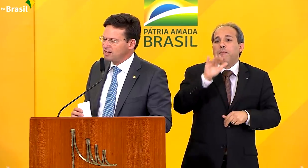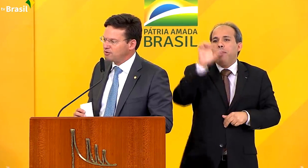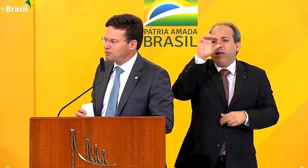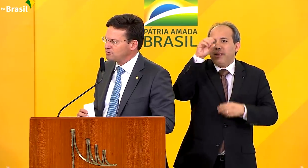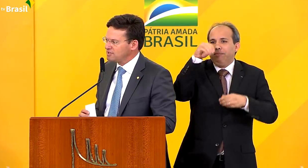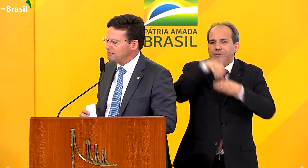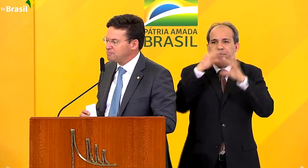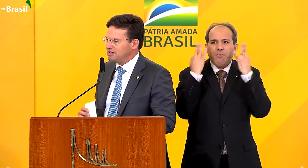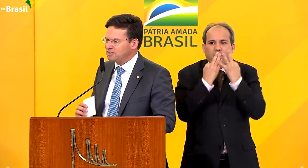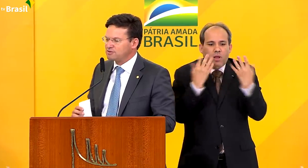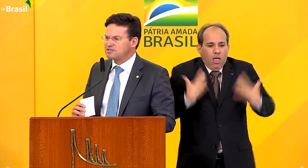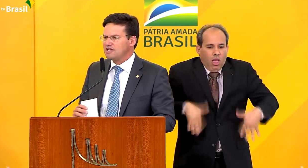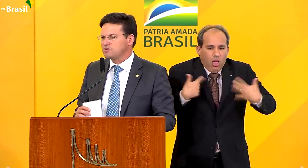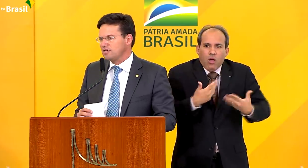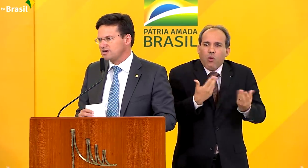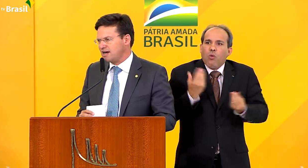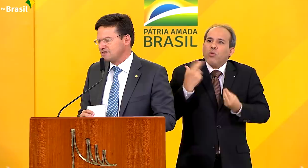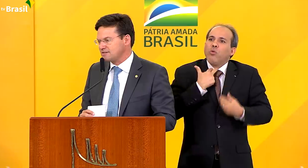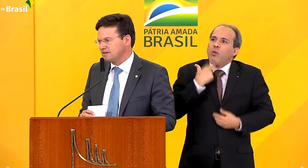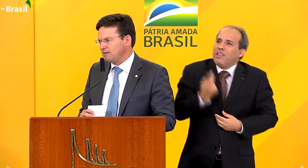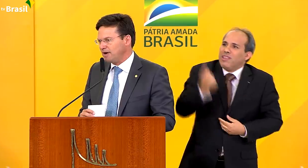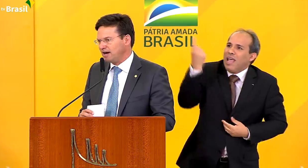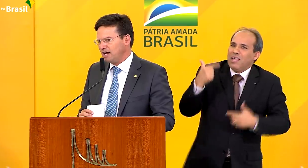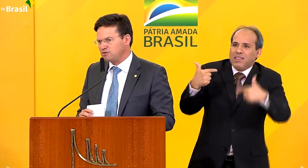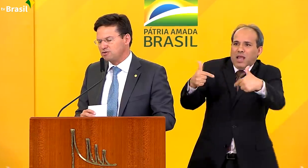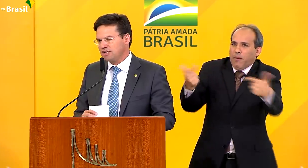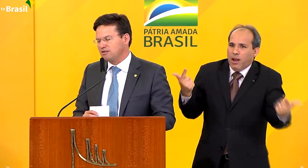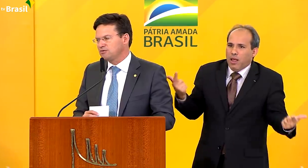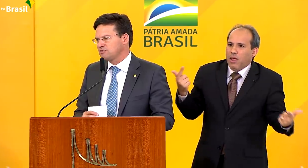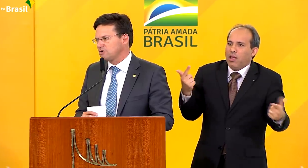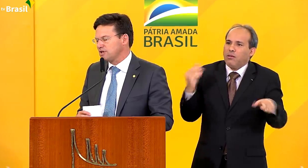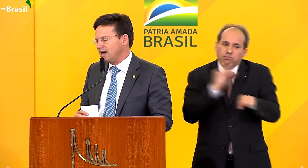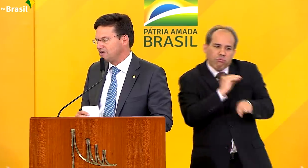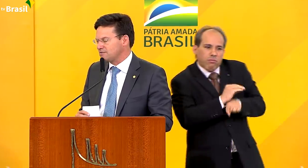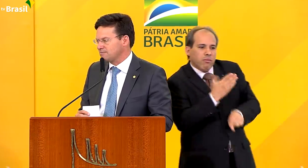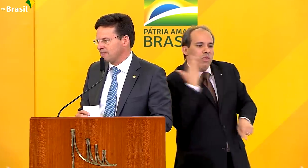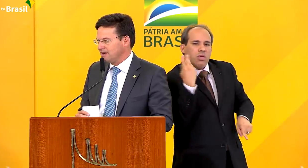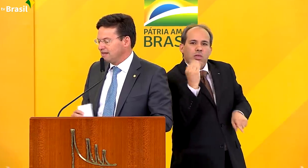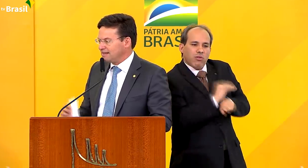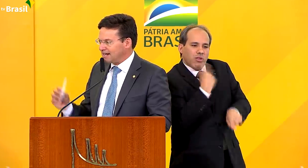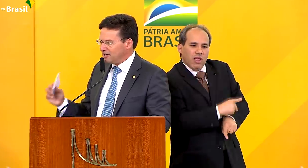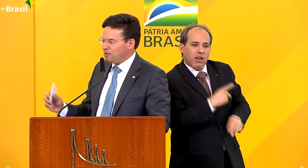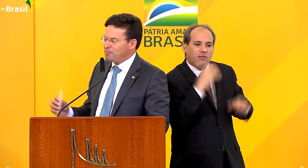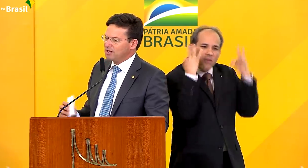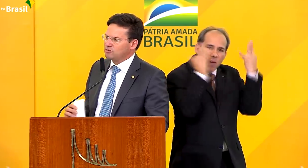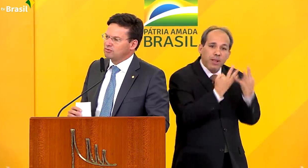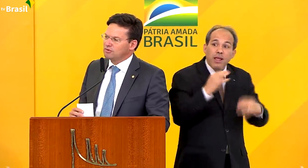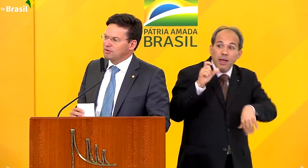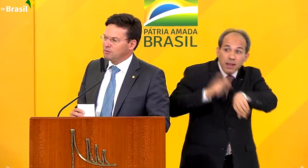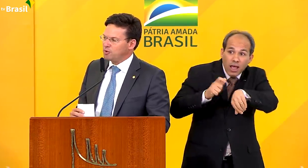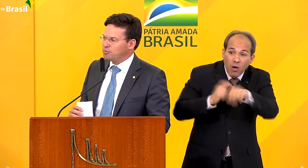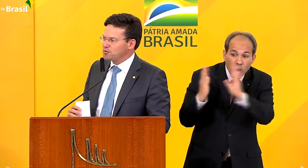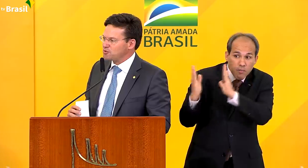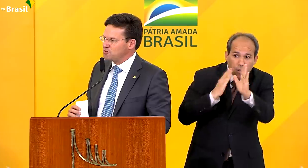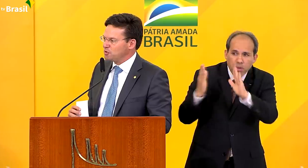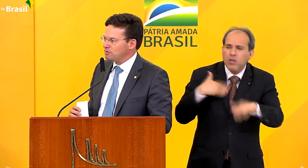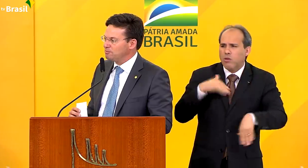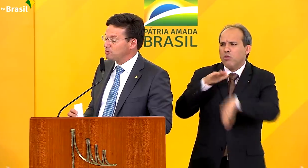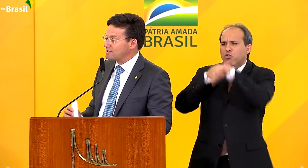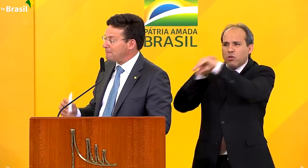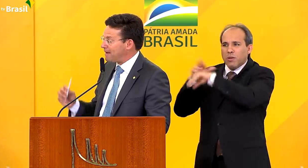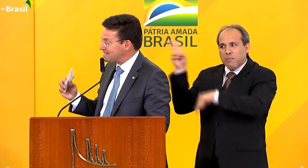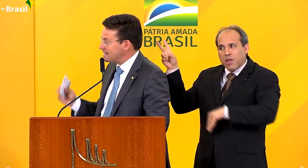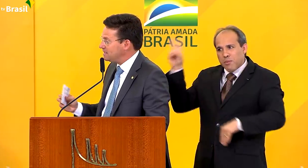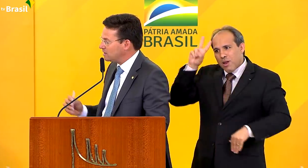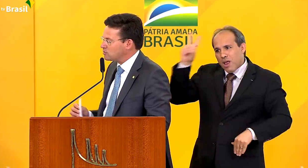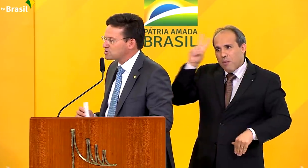famílias estavam, inclusive, impedidos de sair de suas casas para ganhar o sustento de seus lares, naquele momento, eu propus ao senhor